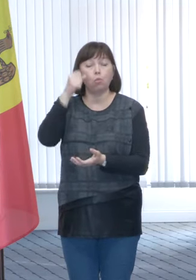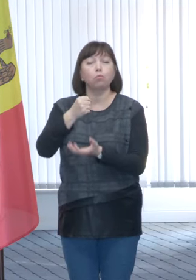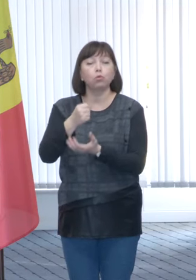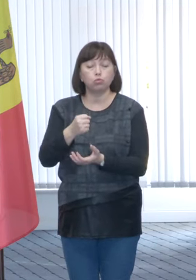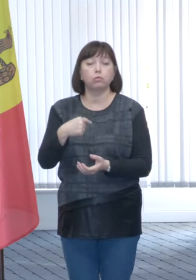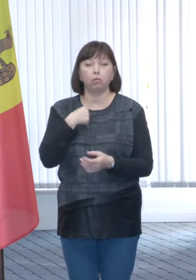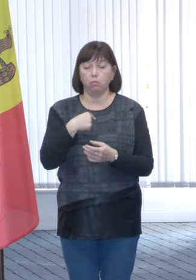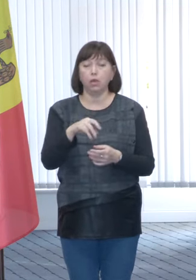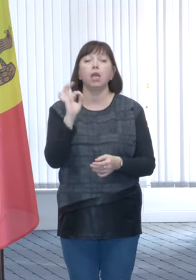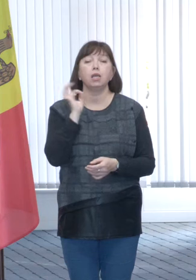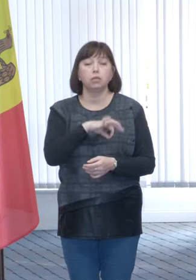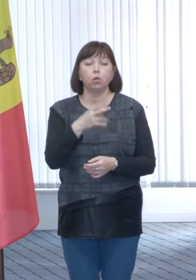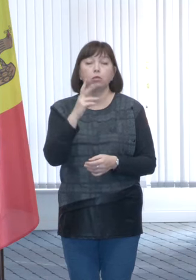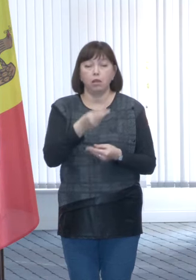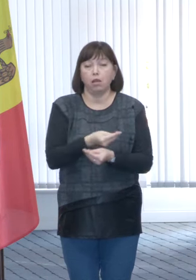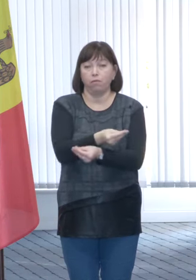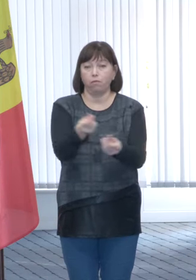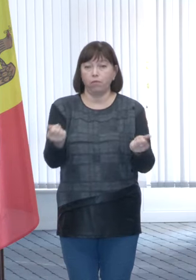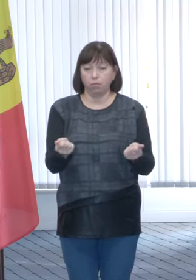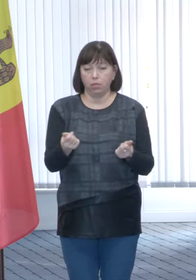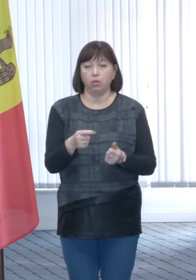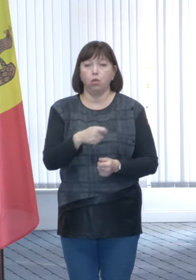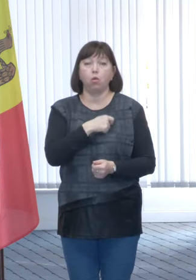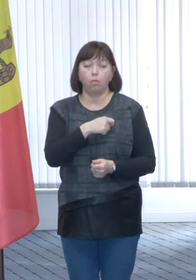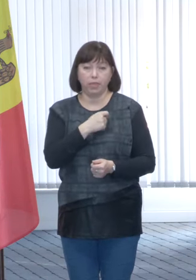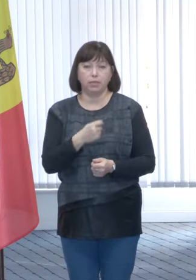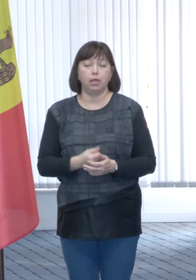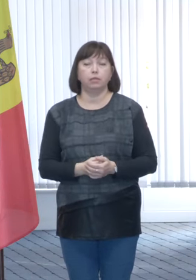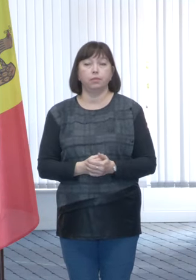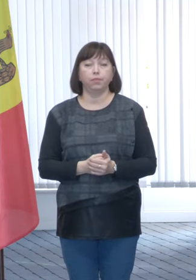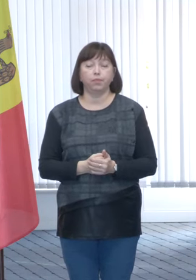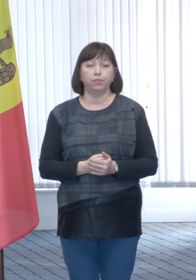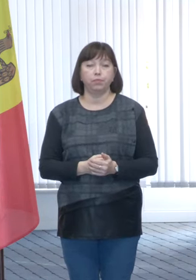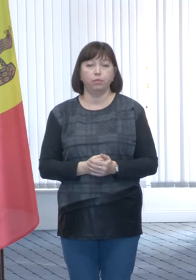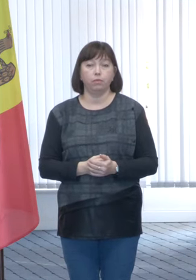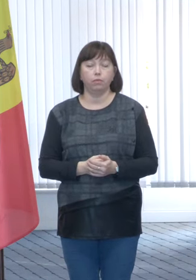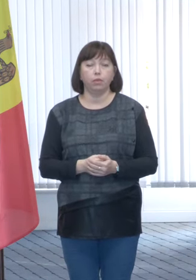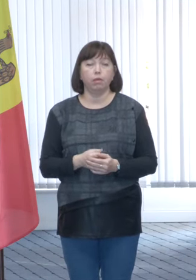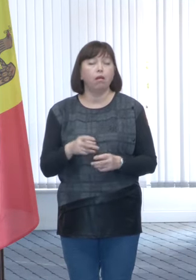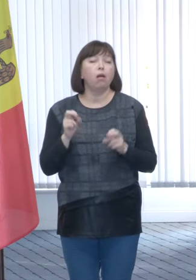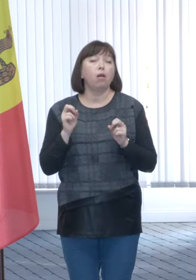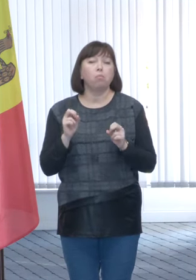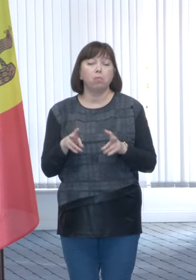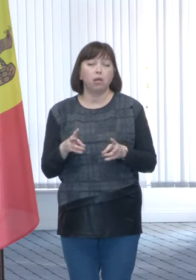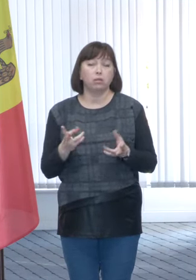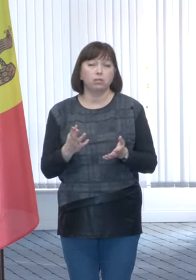noi l-am utilizat pentru plata compensației monetare riscul